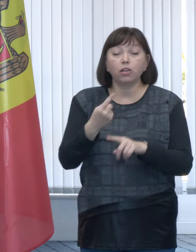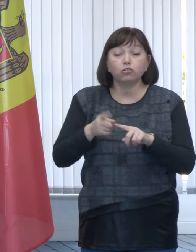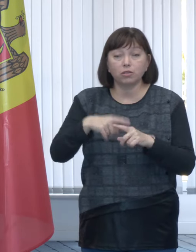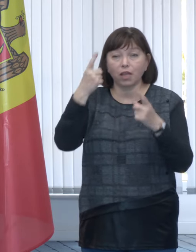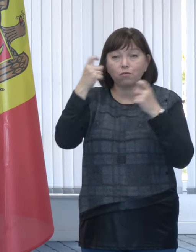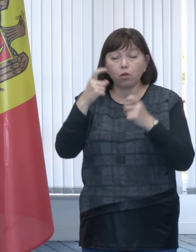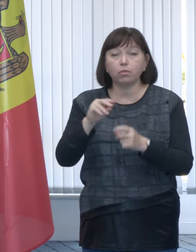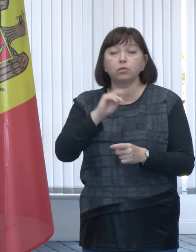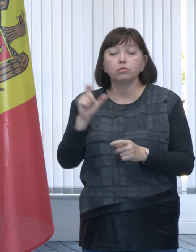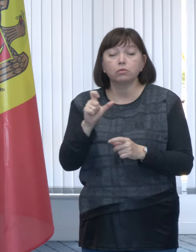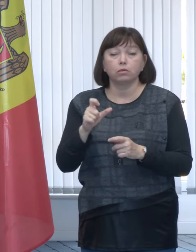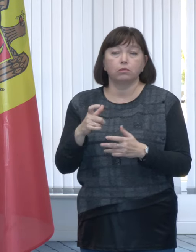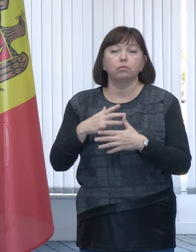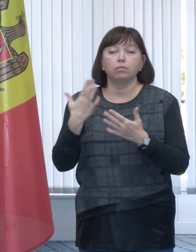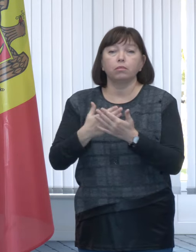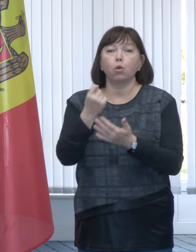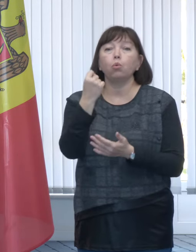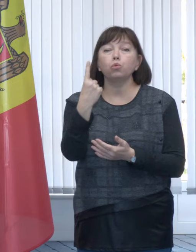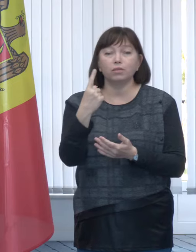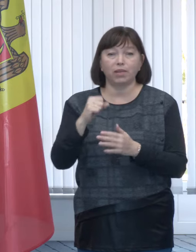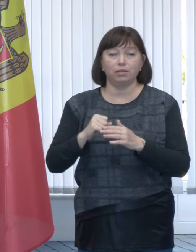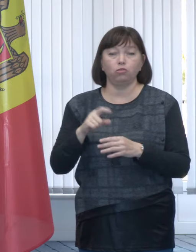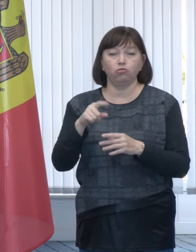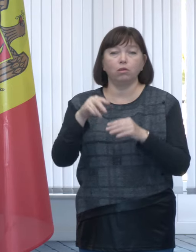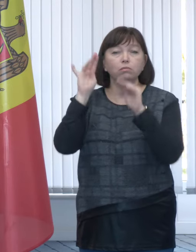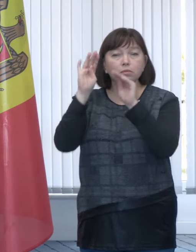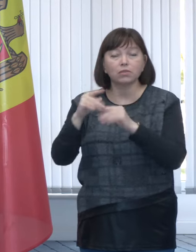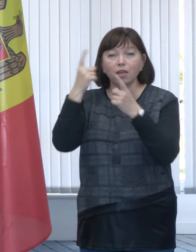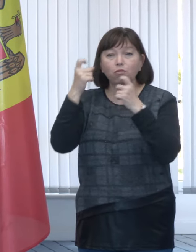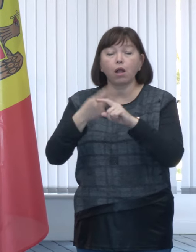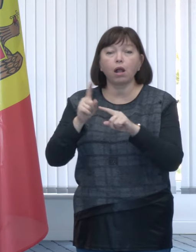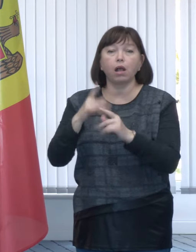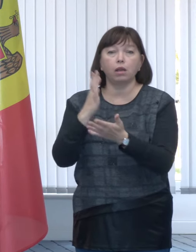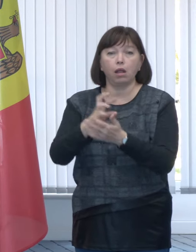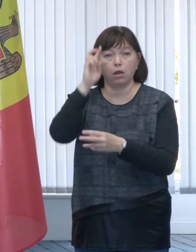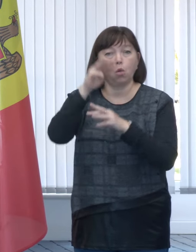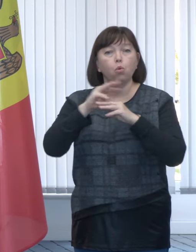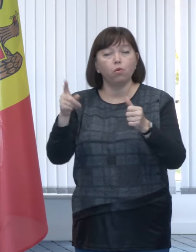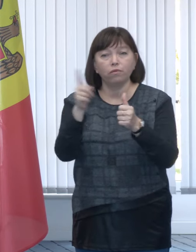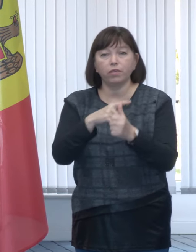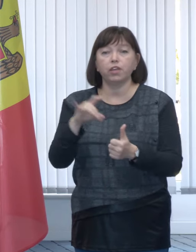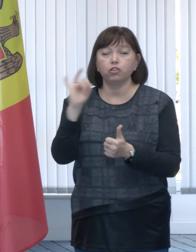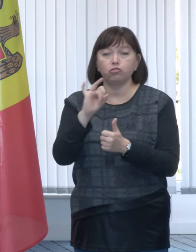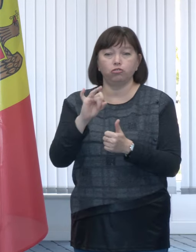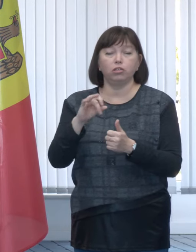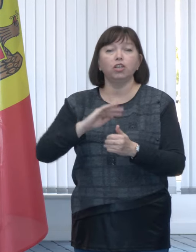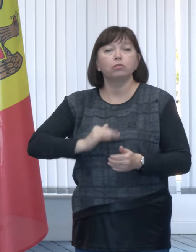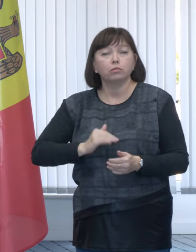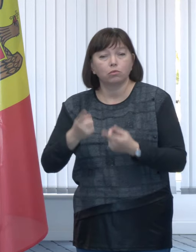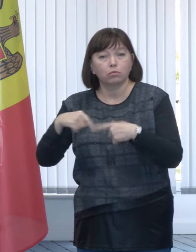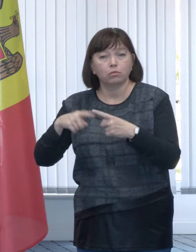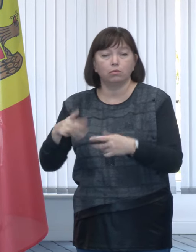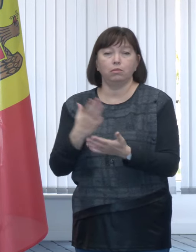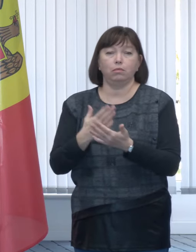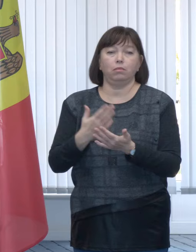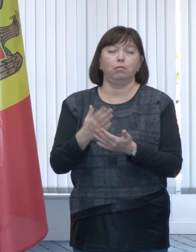prin prisma a peste 11 baze de date deținute atât de guvern cât și de actori privați, cum ar fi